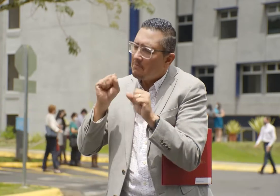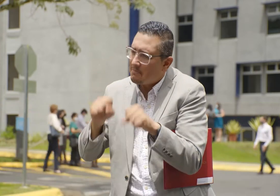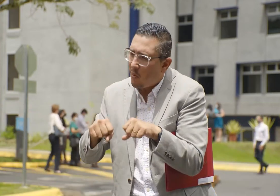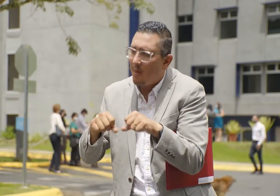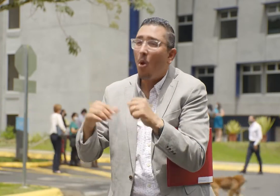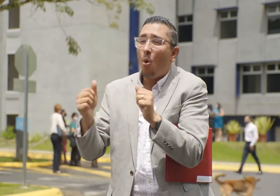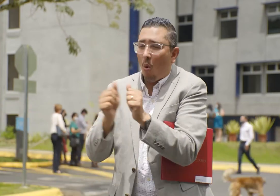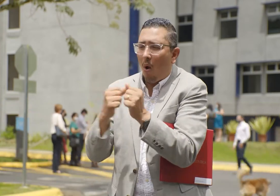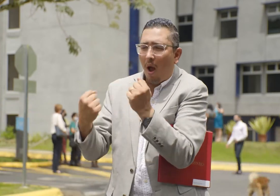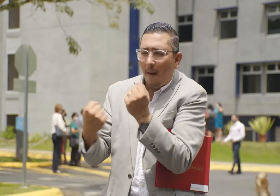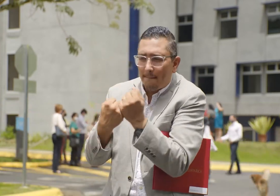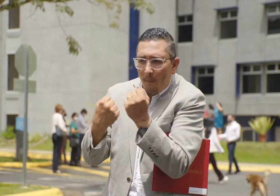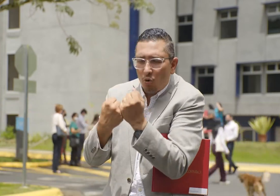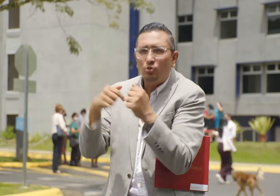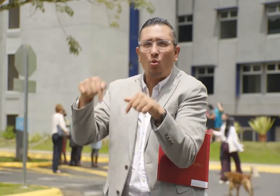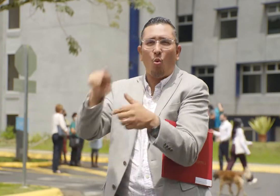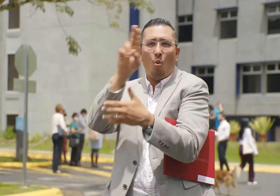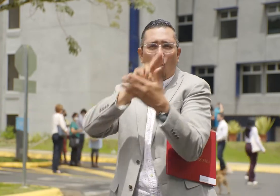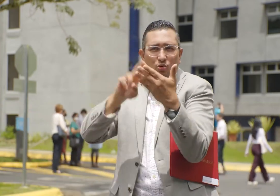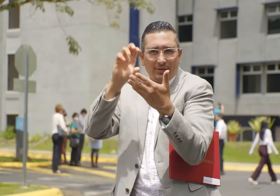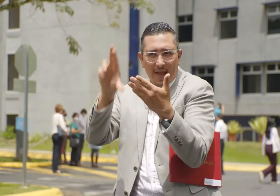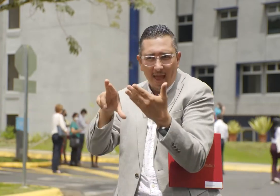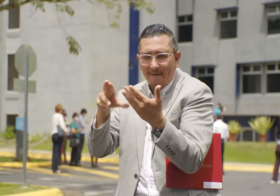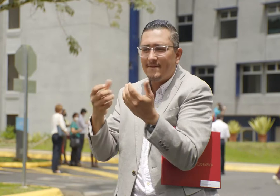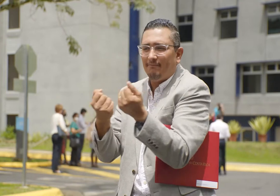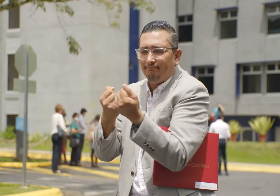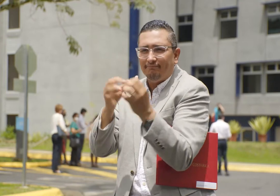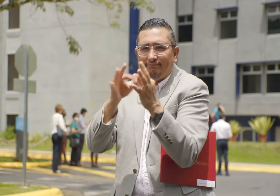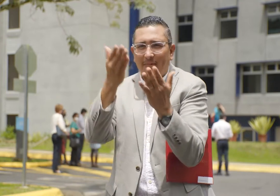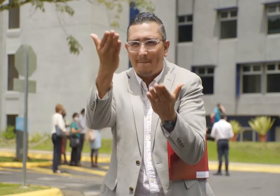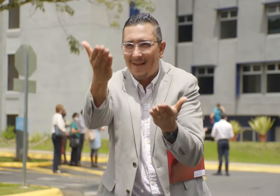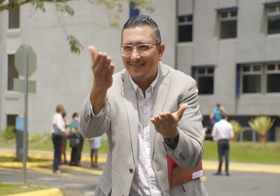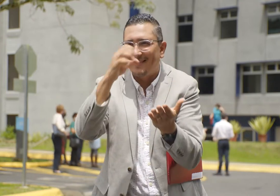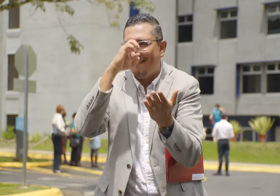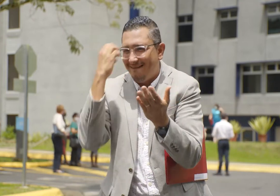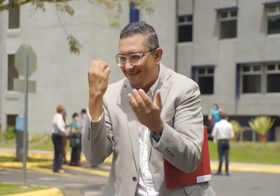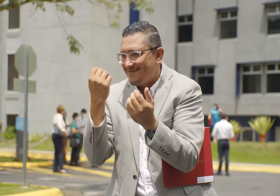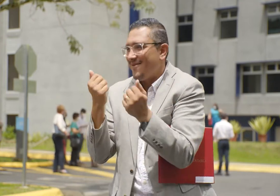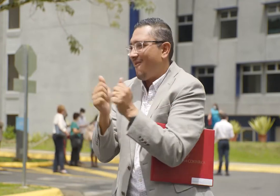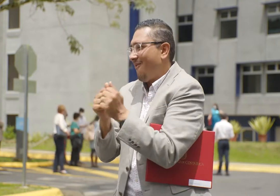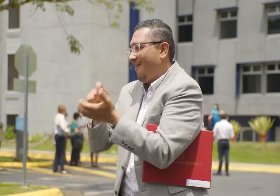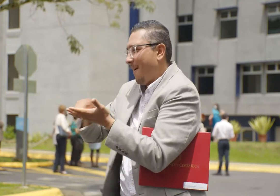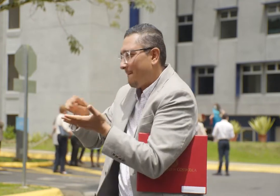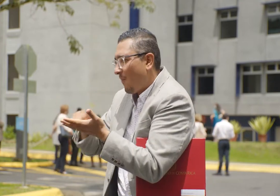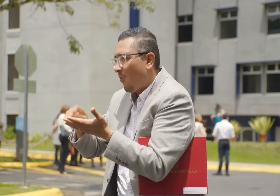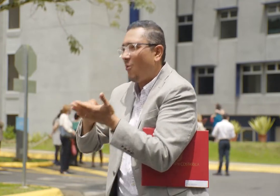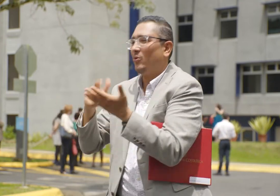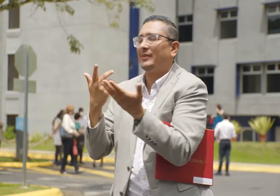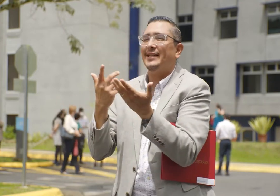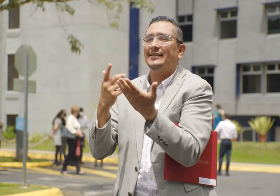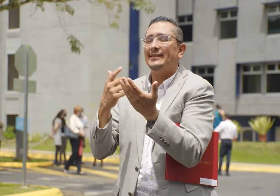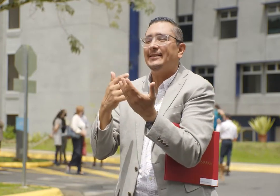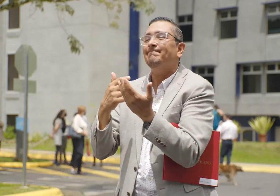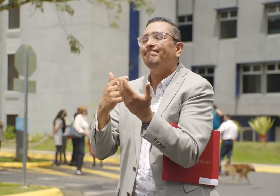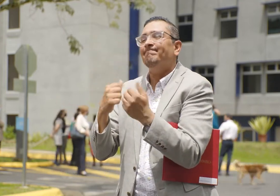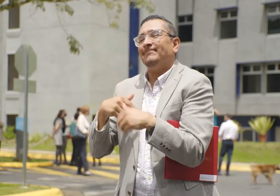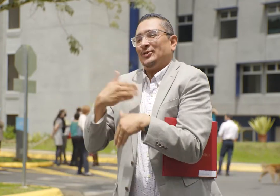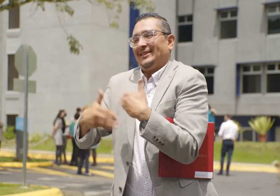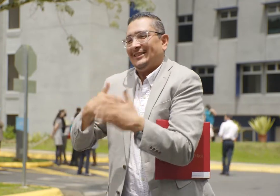con el apoyo y con los acompañamientos que brinda la universidad, como ha sido el caso de Erick como intérprete, en ese proceso